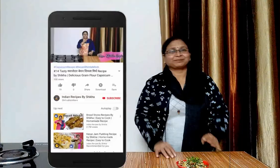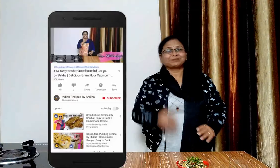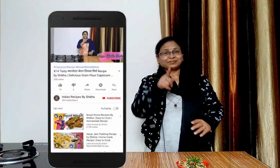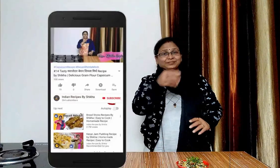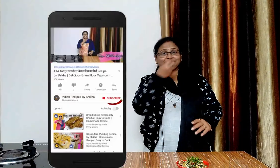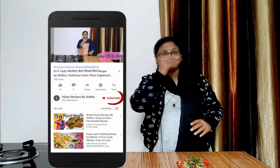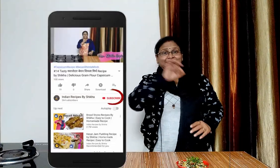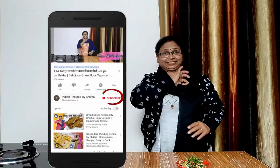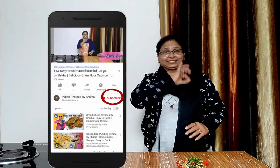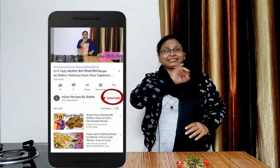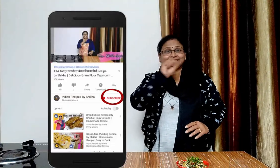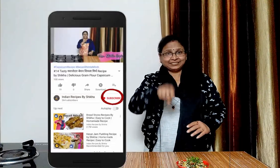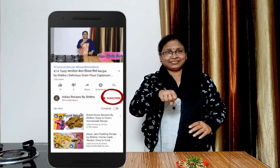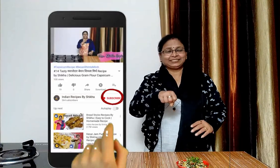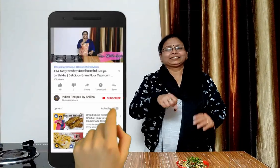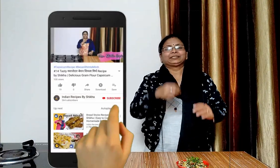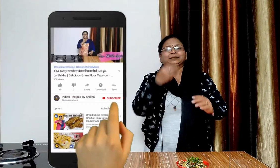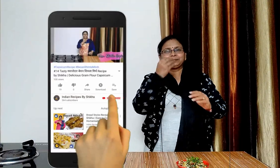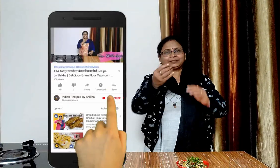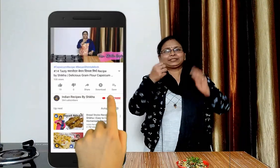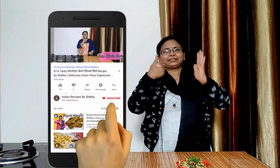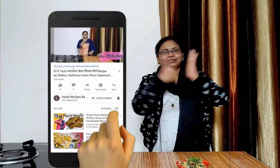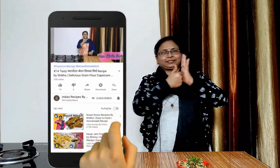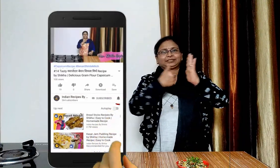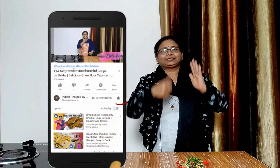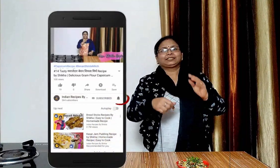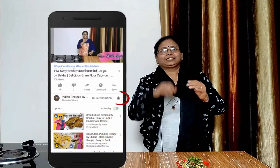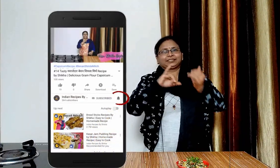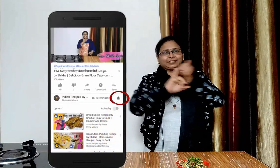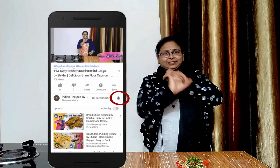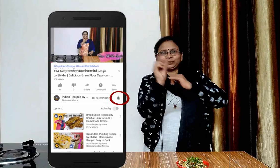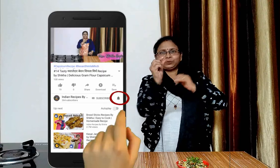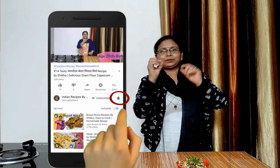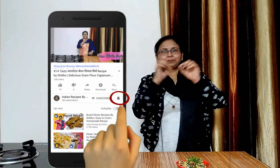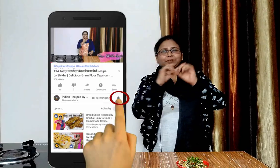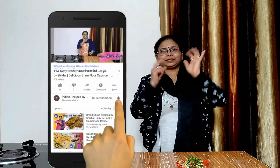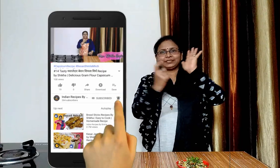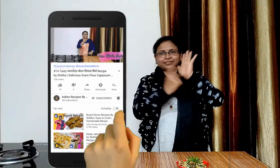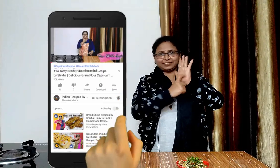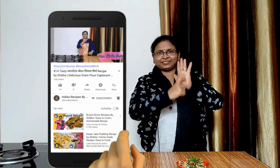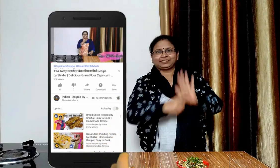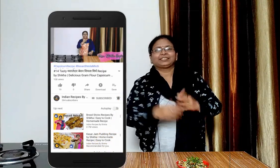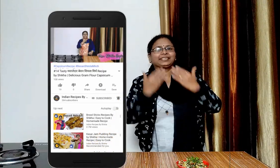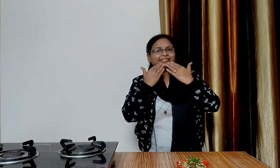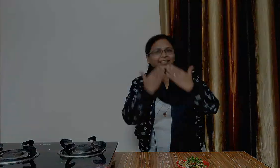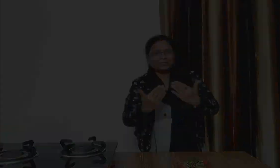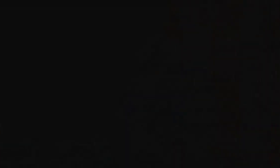अगर आपको मेरी वीडियो पसंद आयो तो मेरी वीडियो को लाइक और इस चैनल को सब्सक्राइब करना ना भूले अगर आपको वीडियो कर